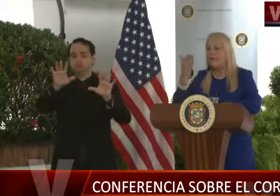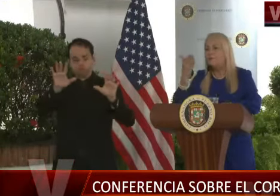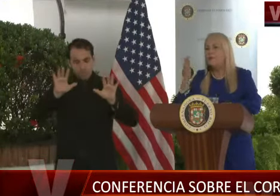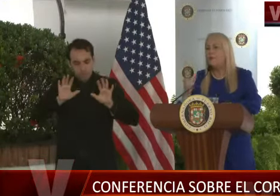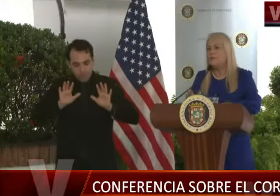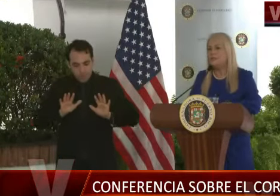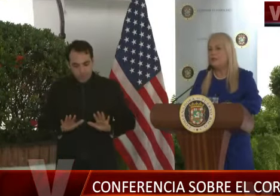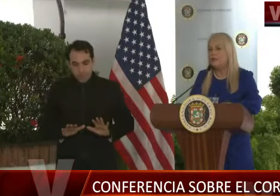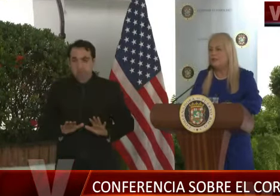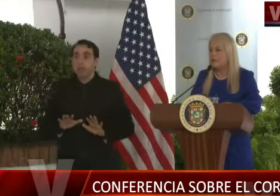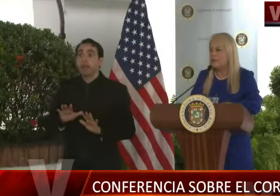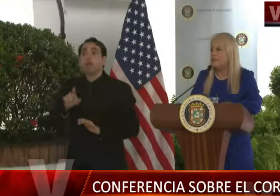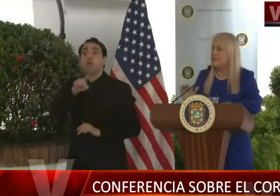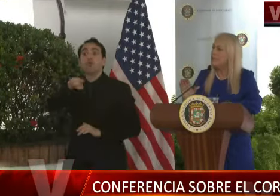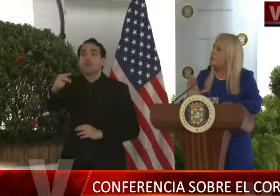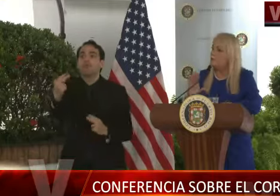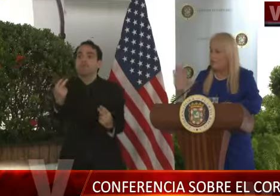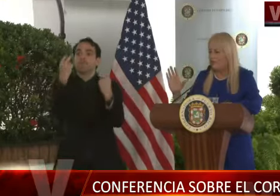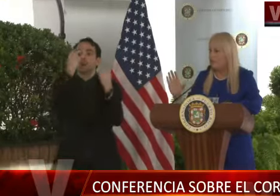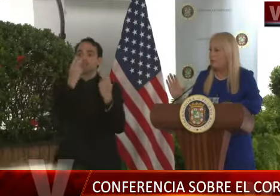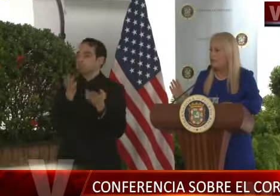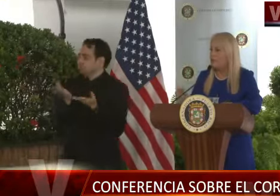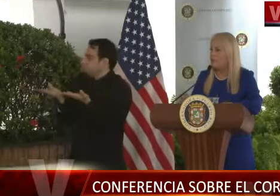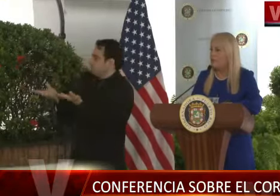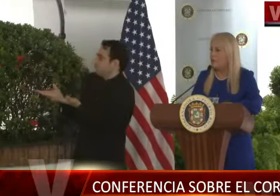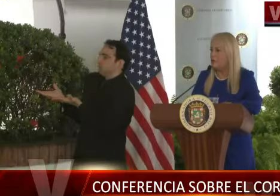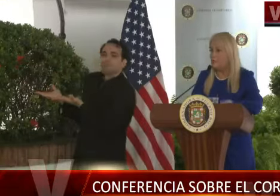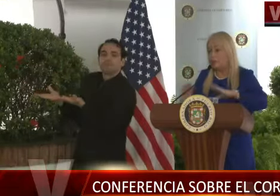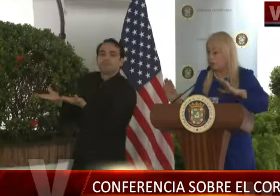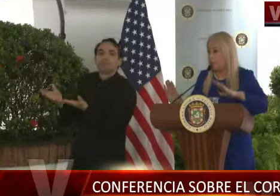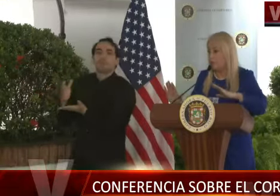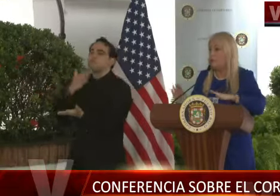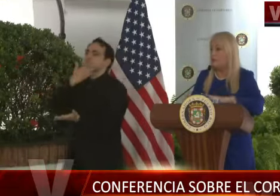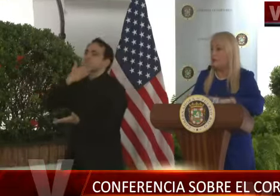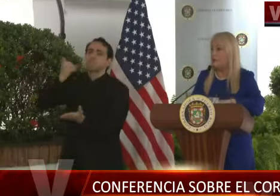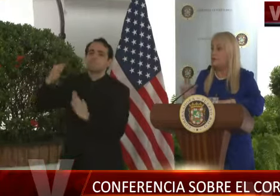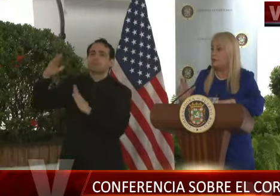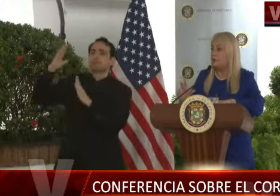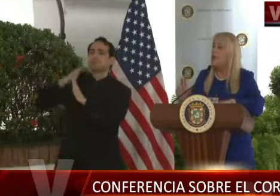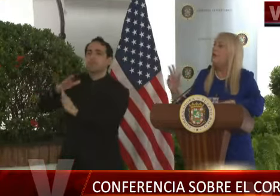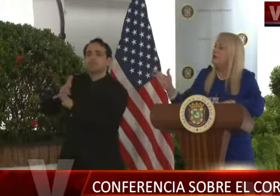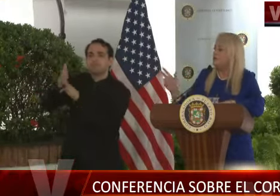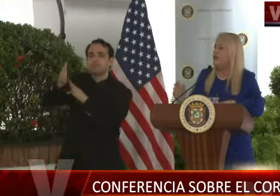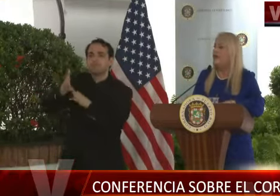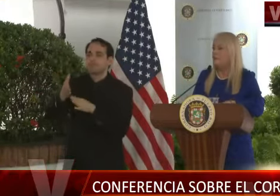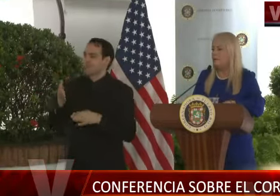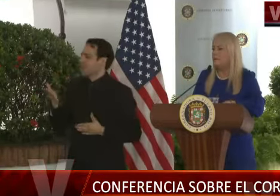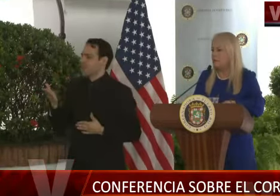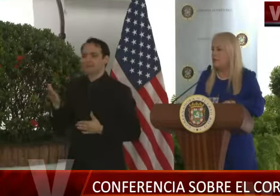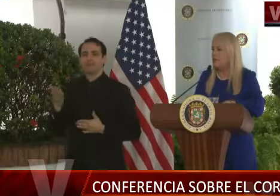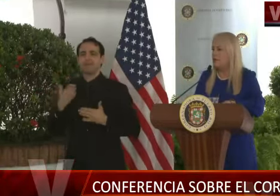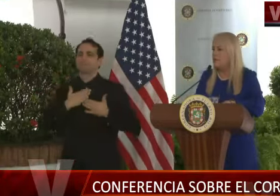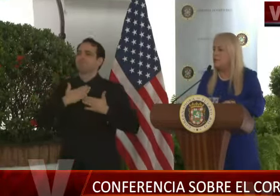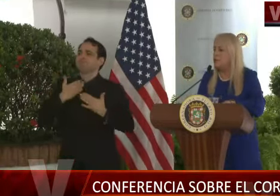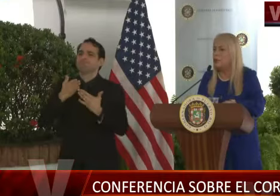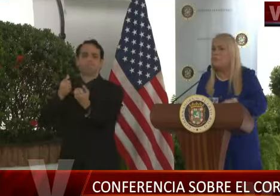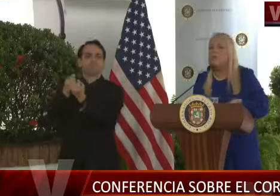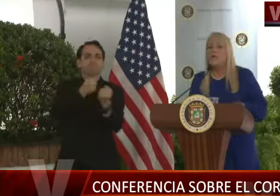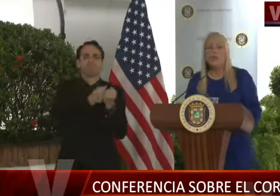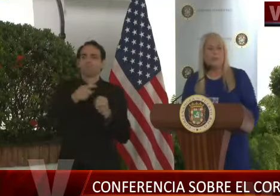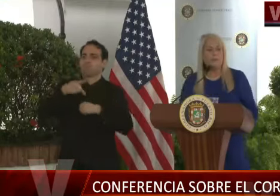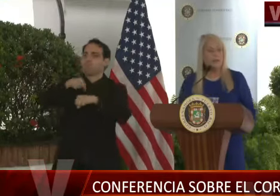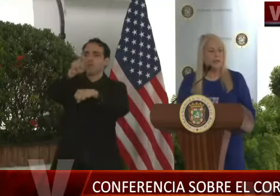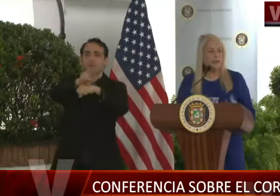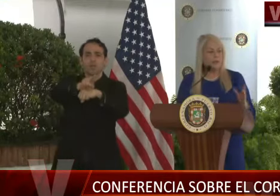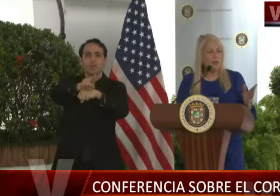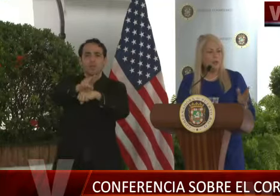aquí, para que el pueblo sienta la confianza de que tenemos los mejores facultativos médicos en Puerto Rico, primero. Y segundo, que están a la disposición del pueblo de Puerto Rico.